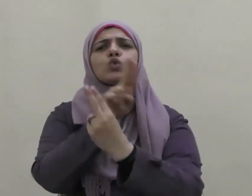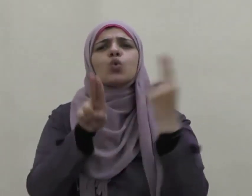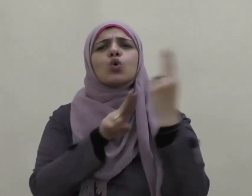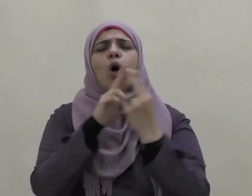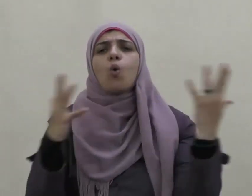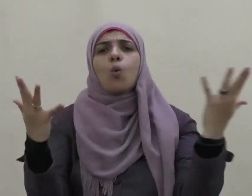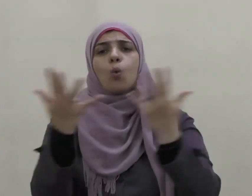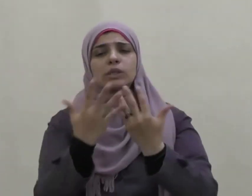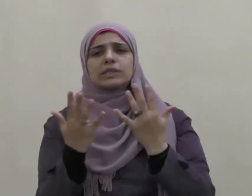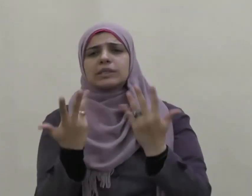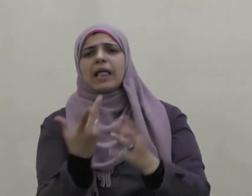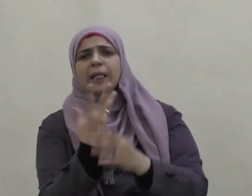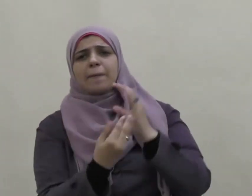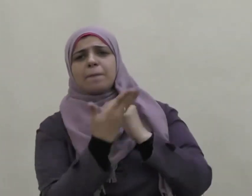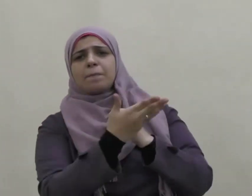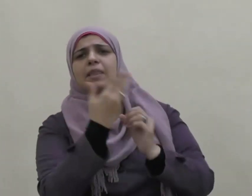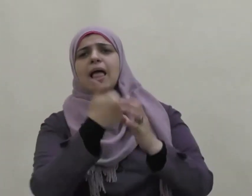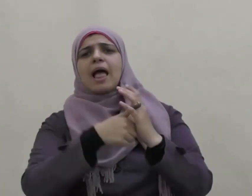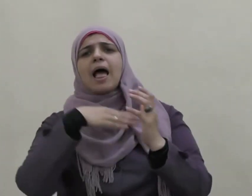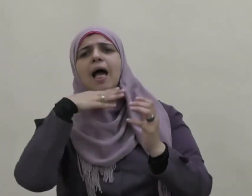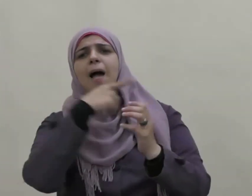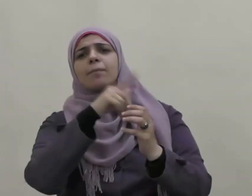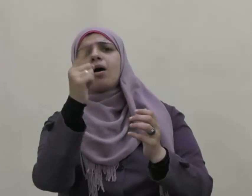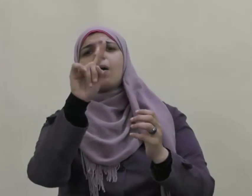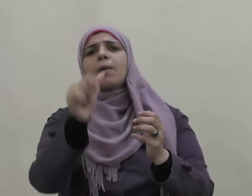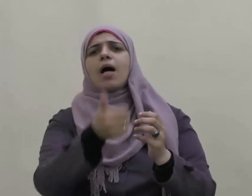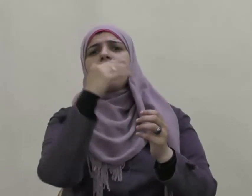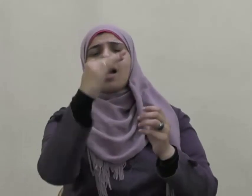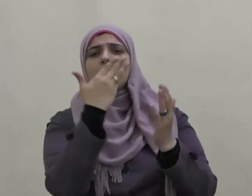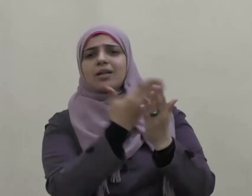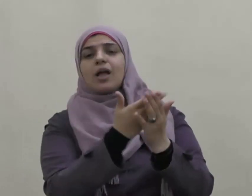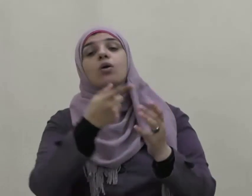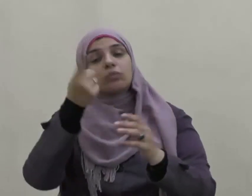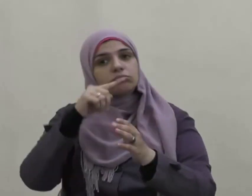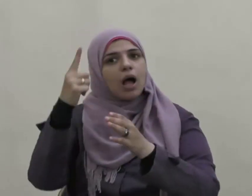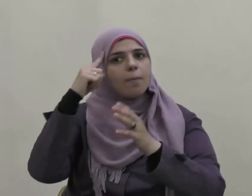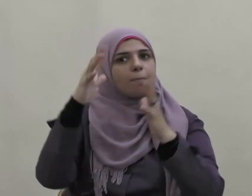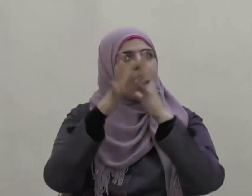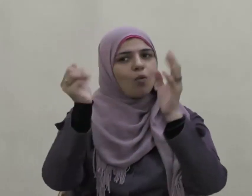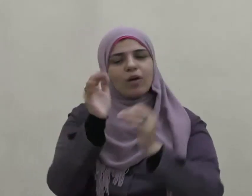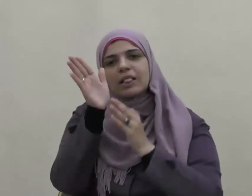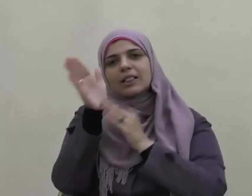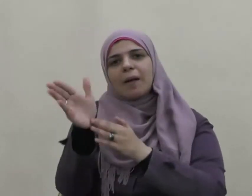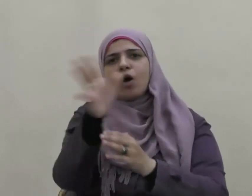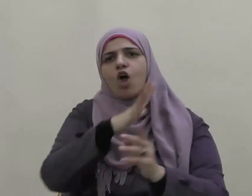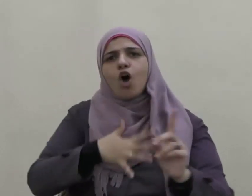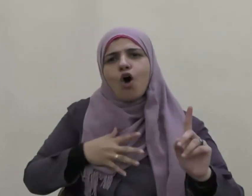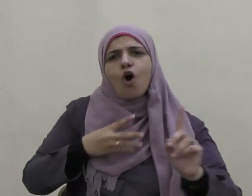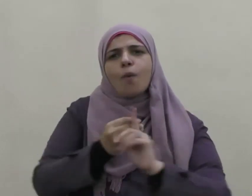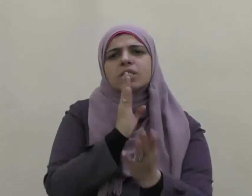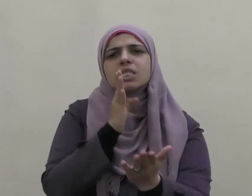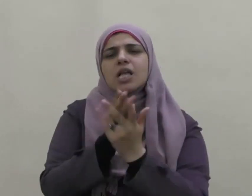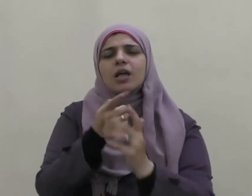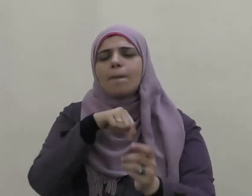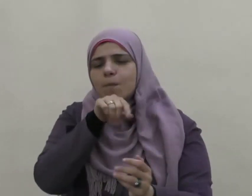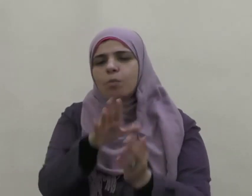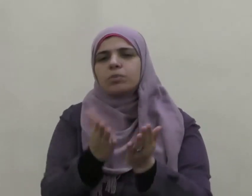أبي رباح ولقد عرف التابعون بصدق محبتهم لرسول الله صلى الله عليه وسلم